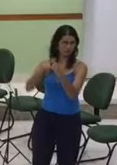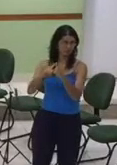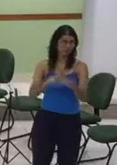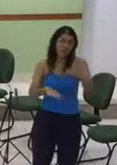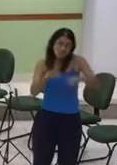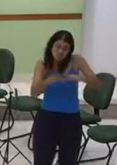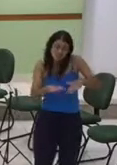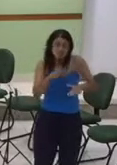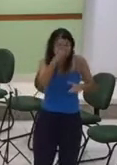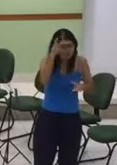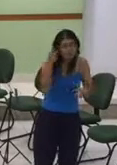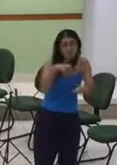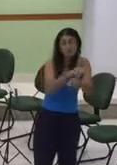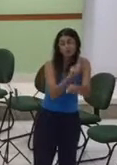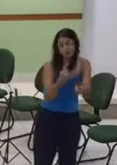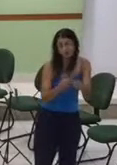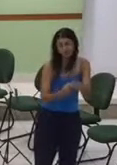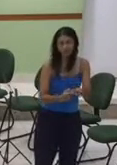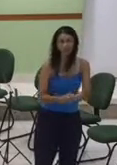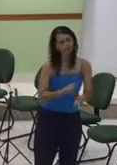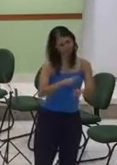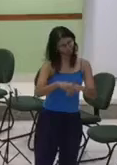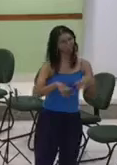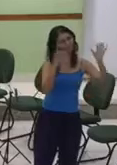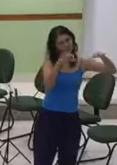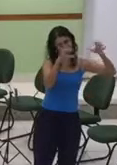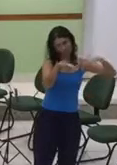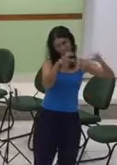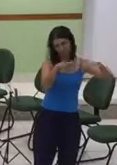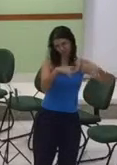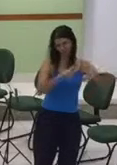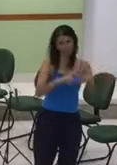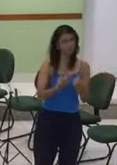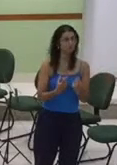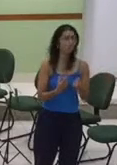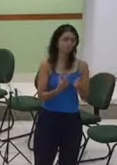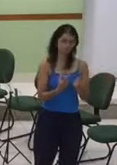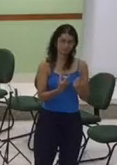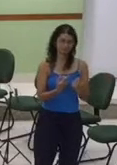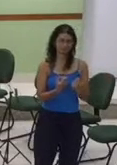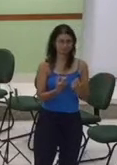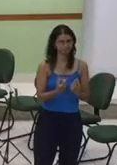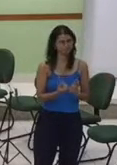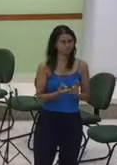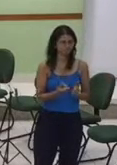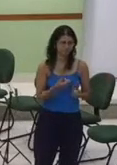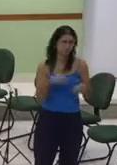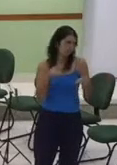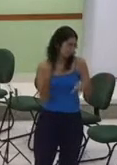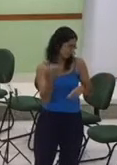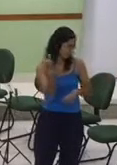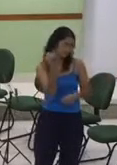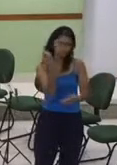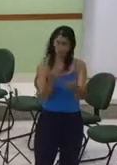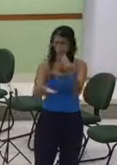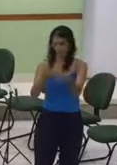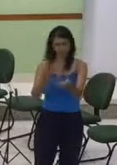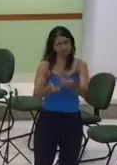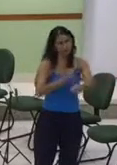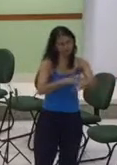coragem mas que oremos pelos nossos irmãos também que não estão aqui vamos fazer juntos na leitura bíblica que